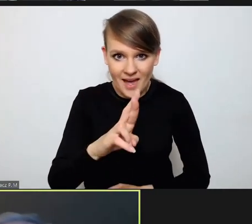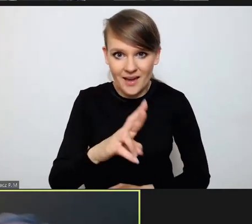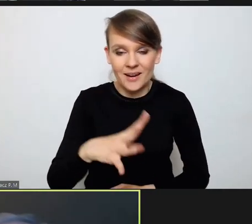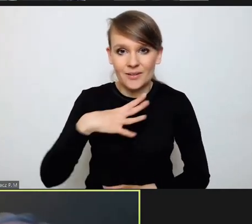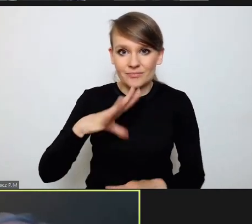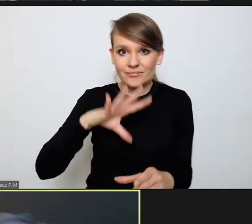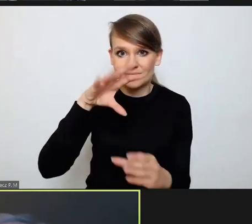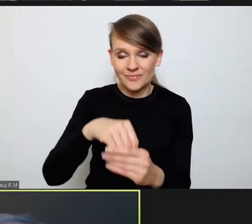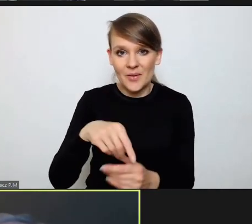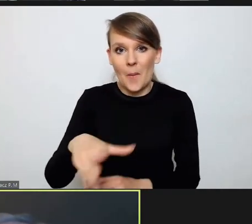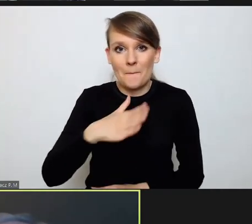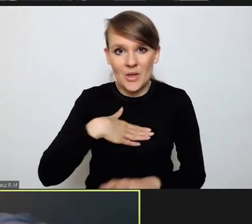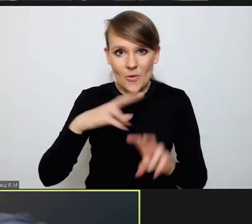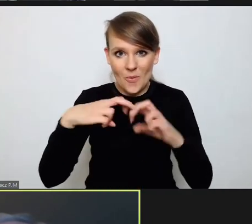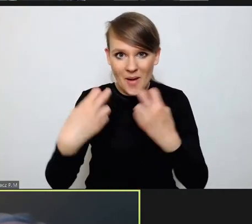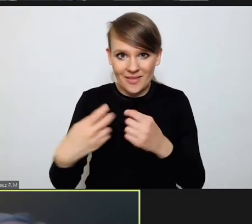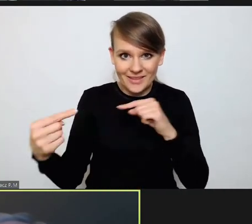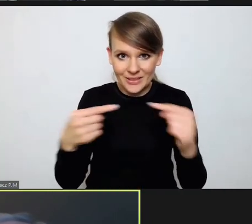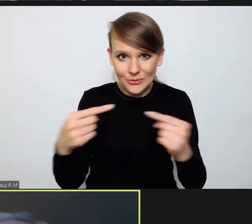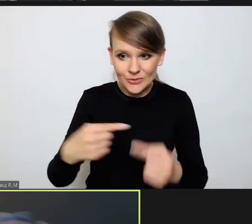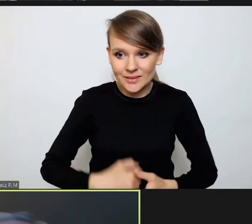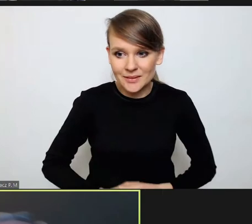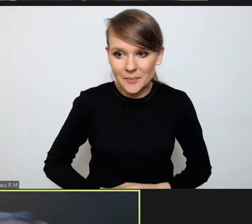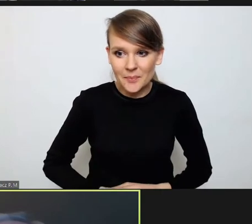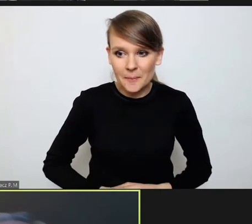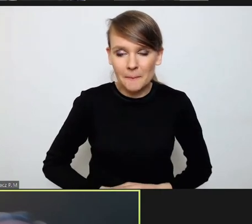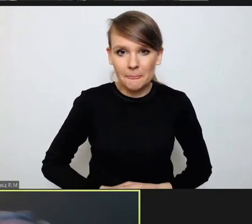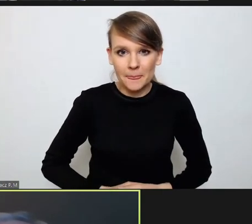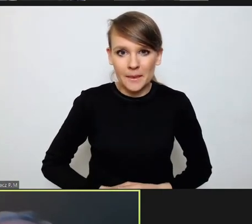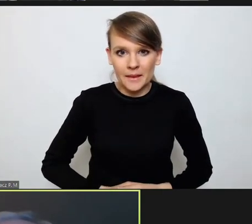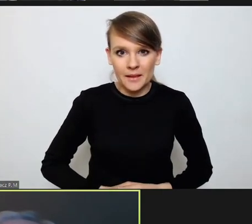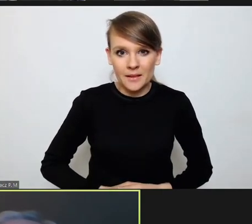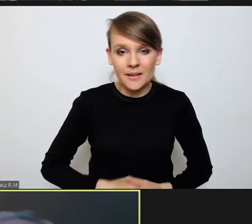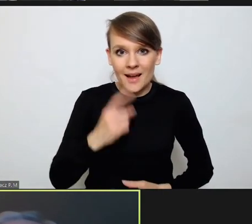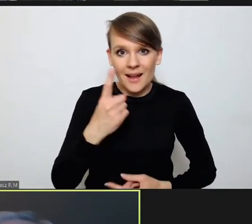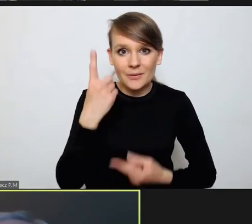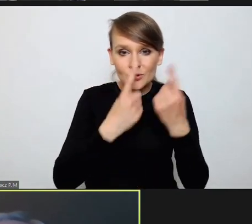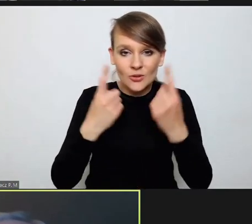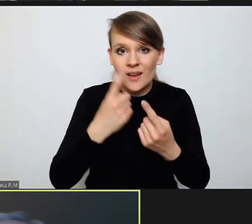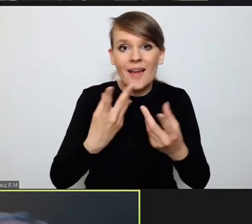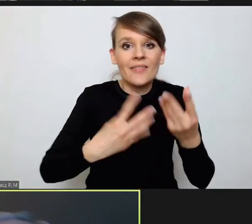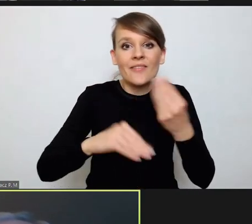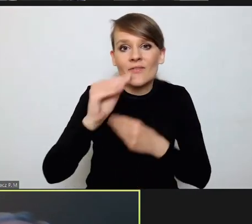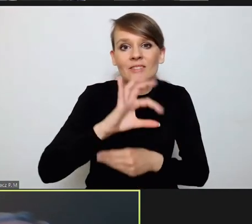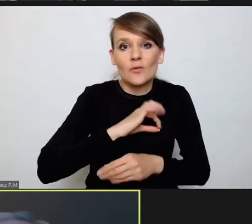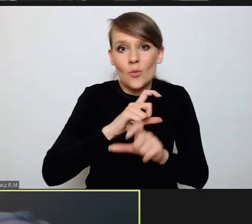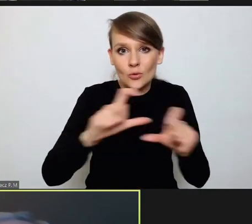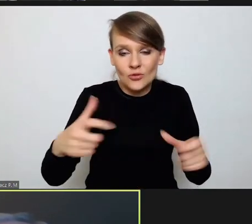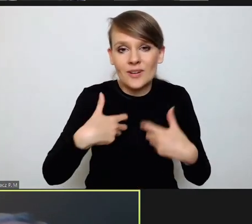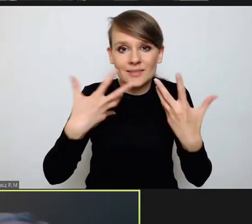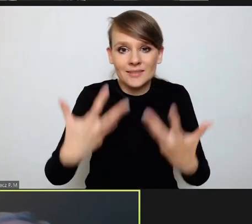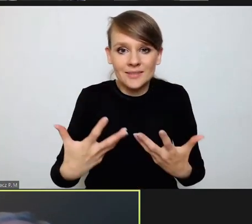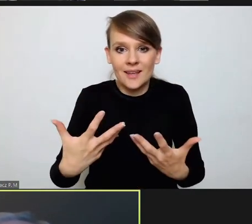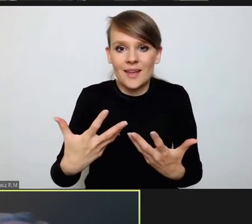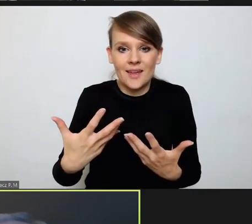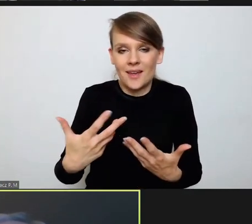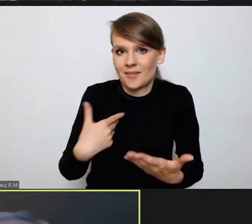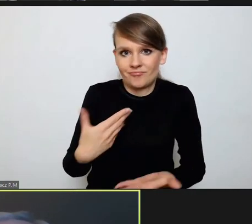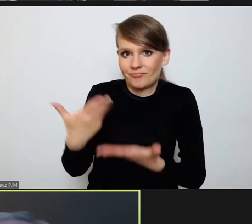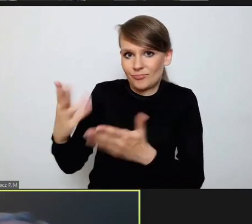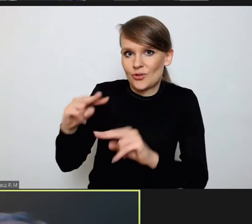przemijego panelu, ale uważam, że jak najwięcej swojego czasu chciałbym oddać naszemu